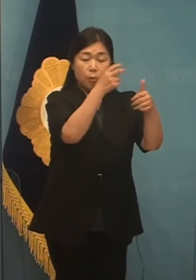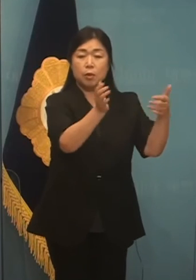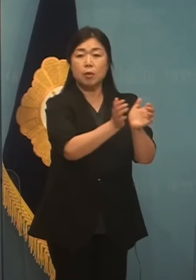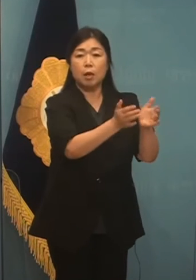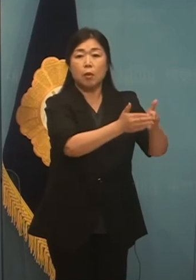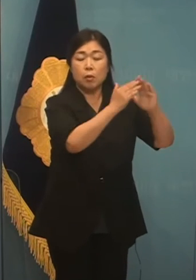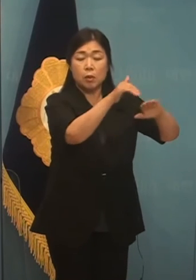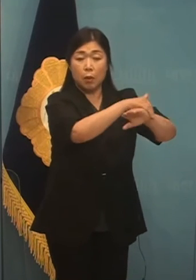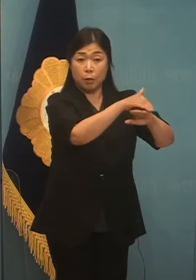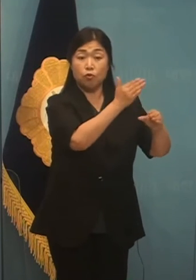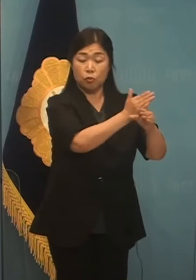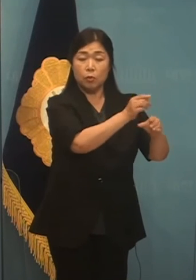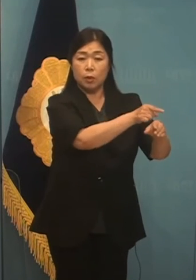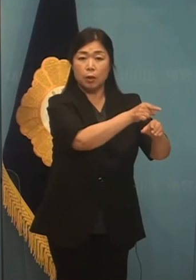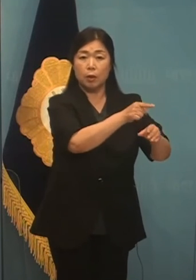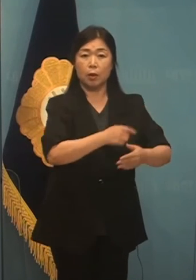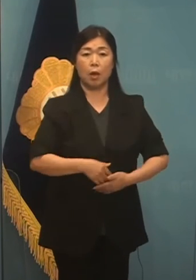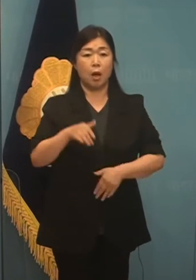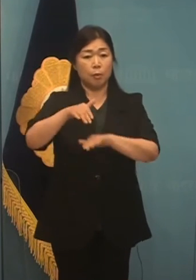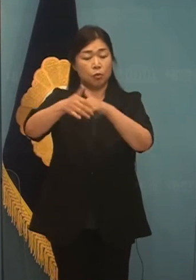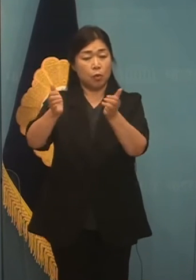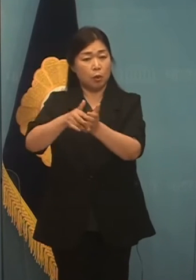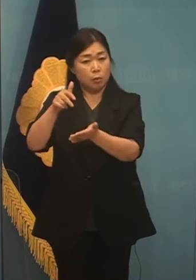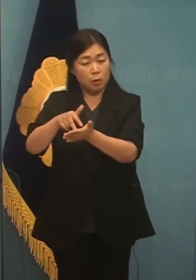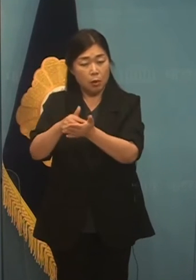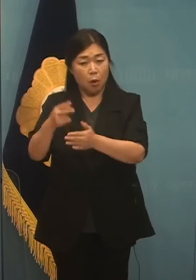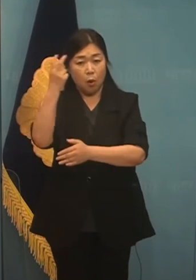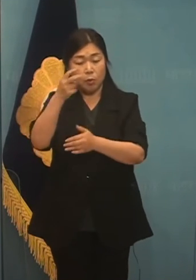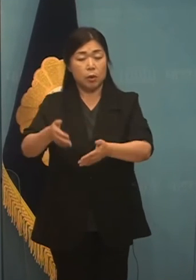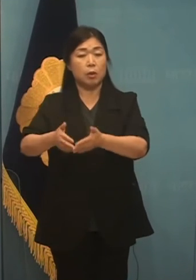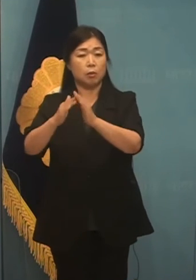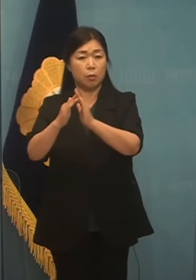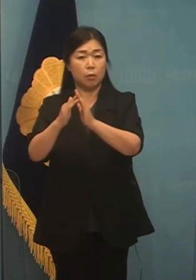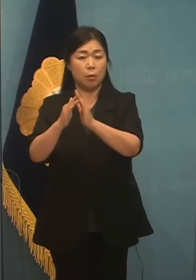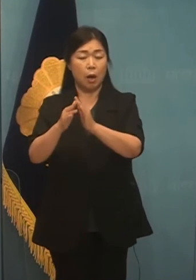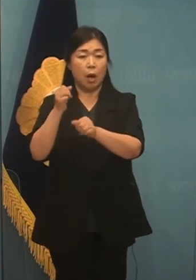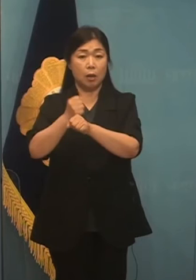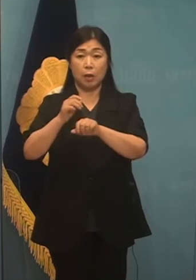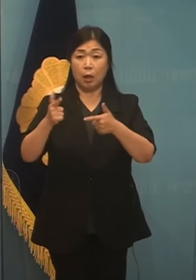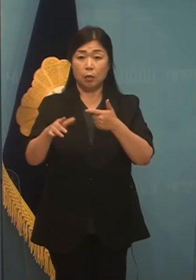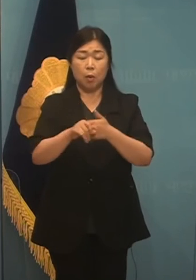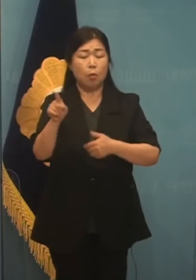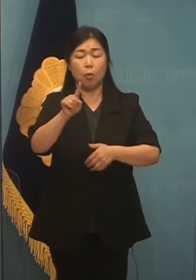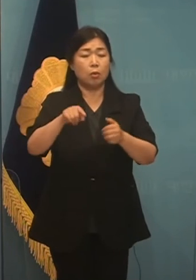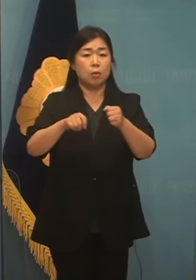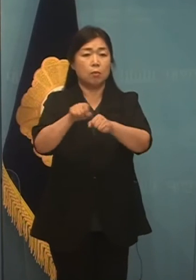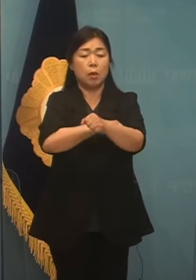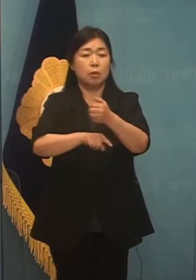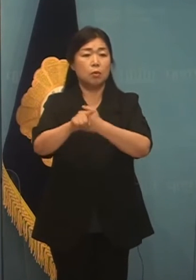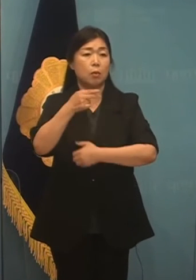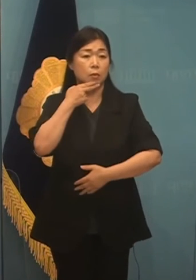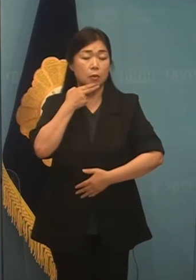있습니다. 민주당이 검증기구를 설치하지 못할 하등의 이유가 없습니다.